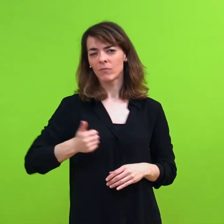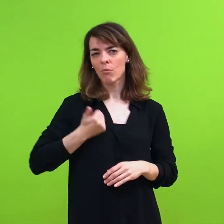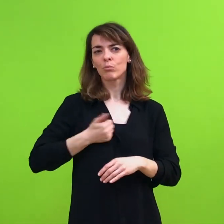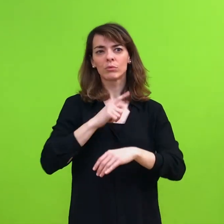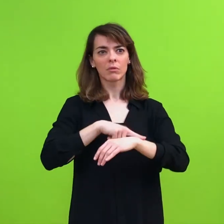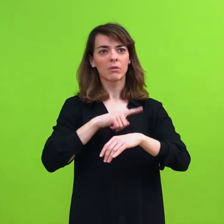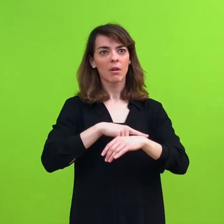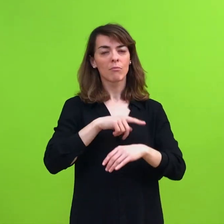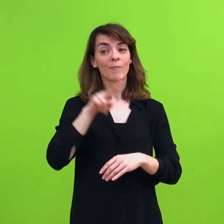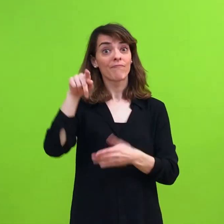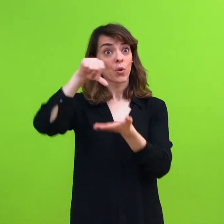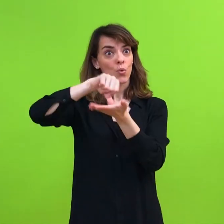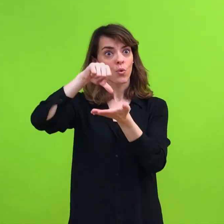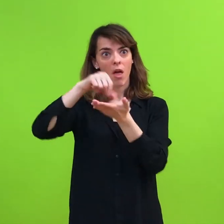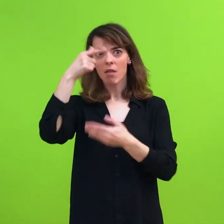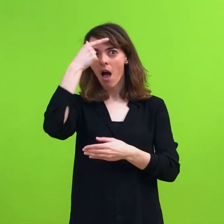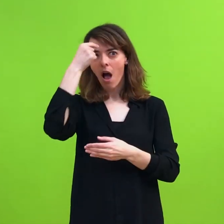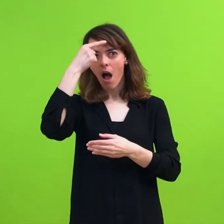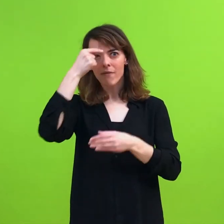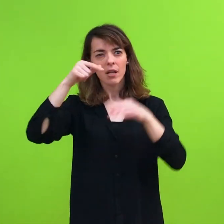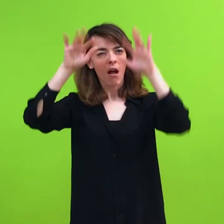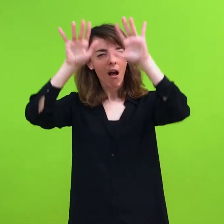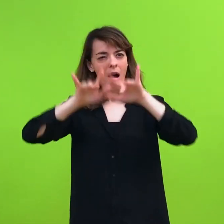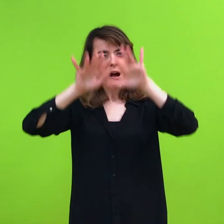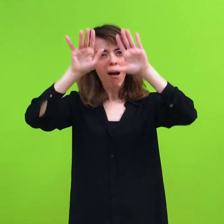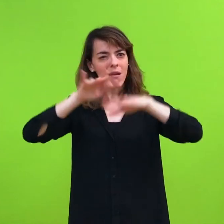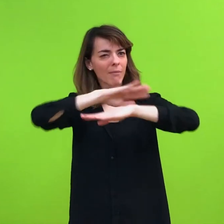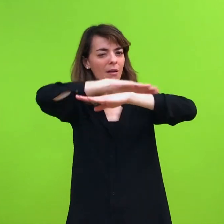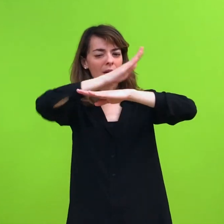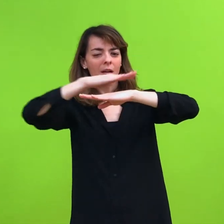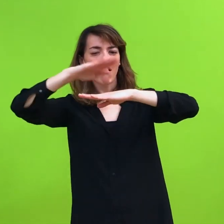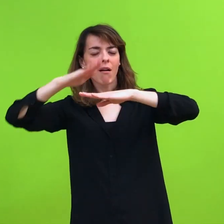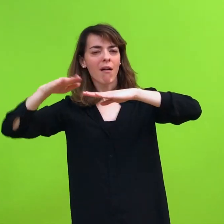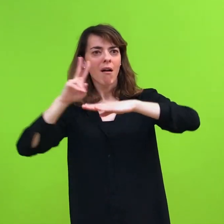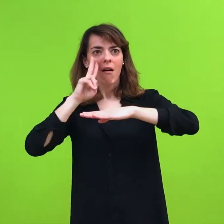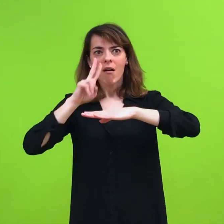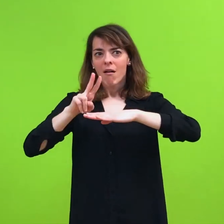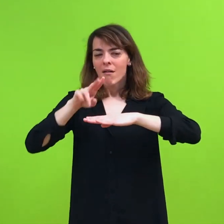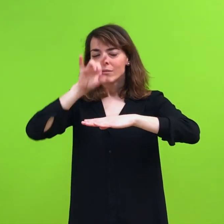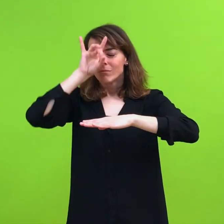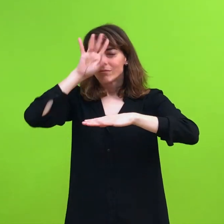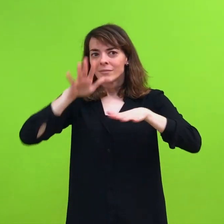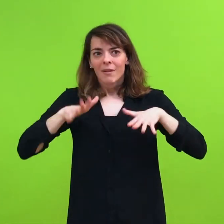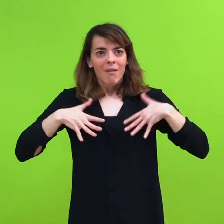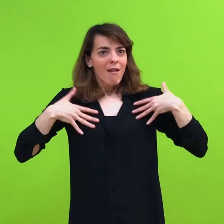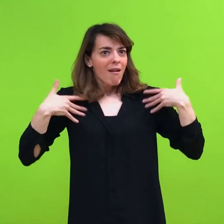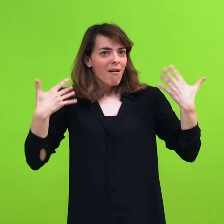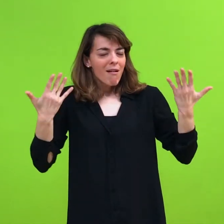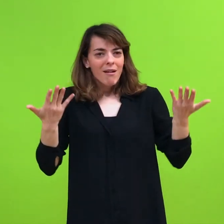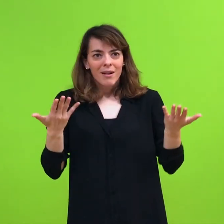sorprendido por la ciudad cubierta de nieve, hasta el extremo que se decidió quedar a vivir en ella.